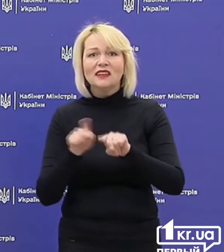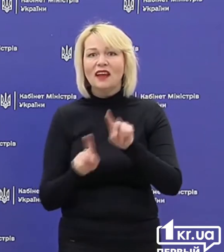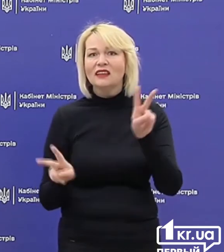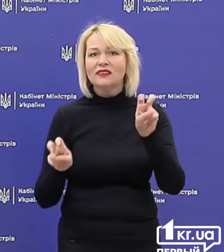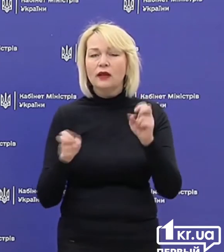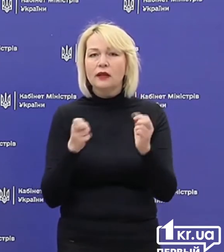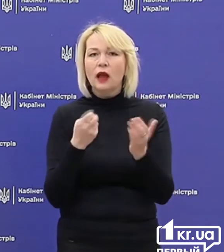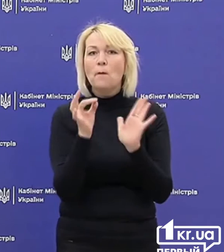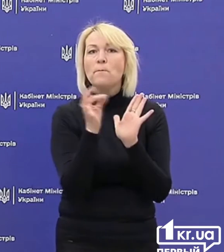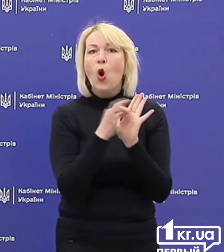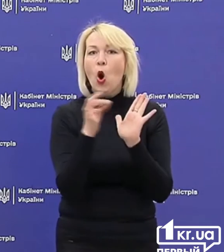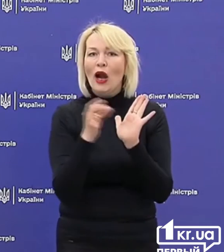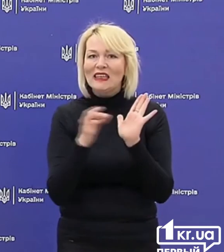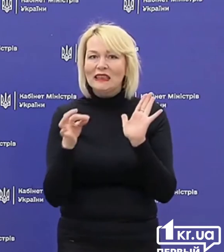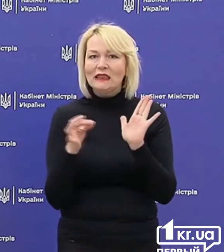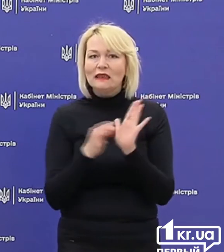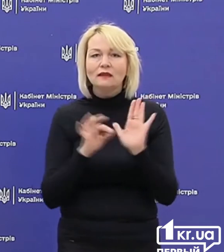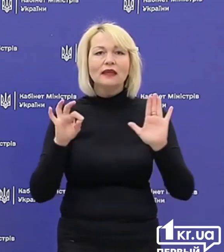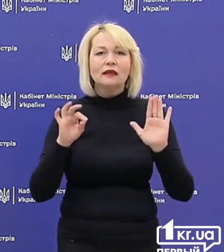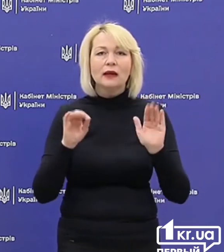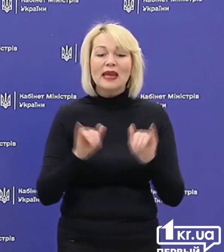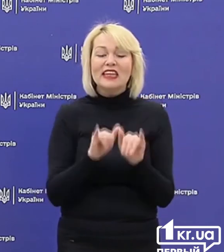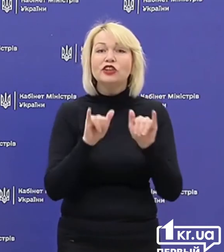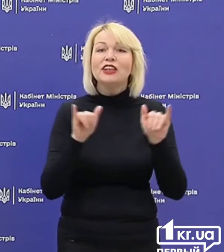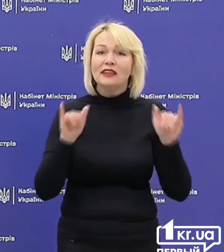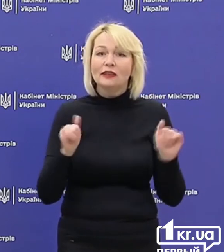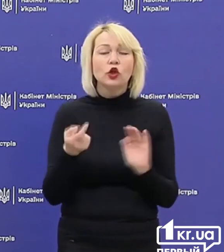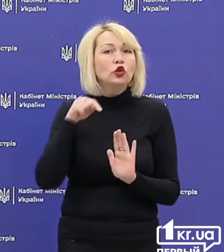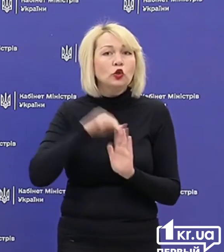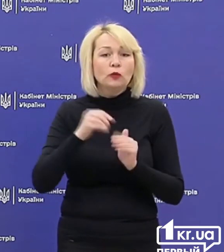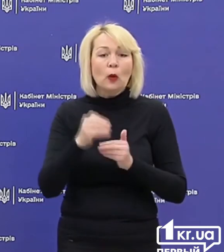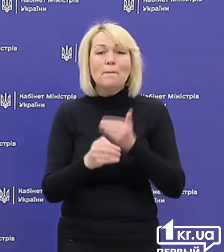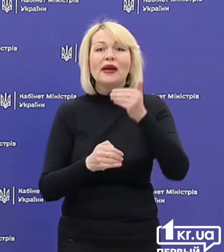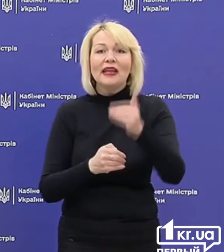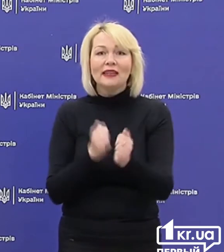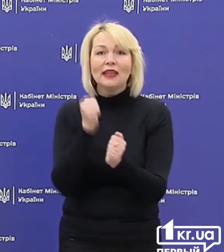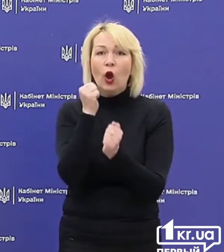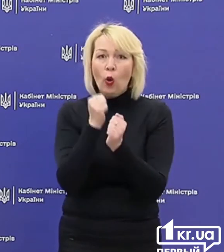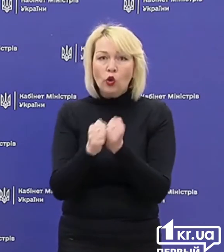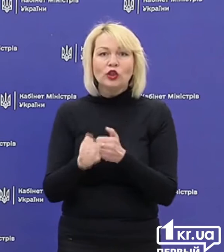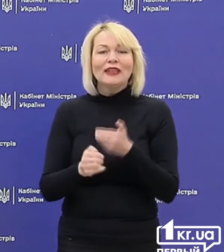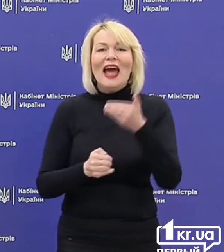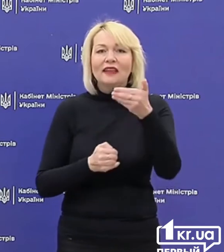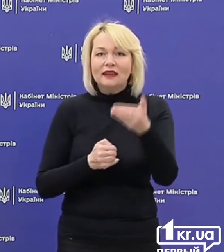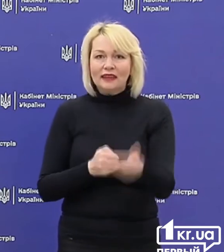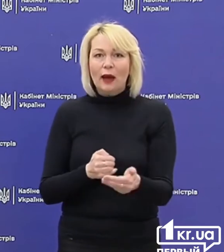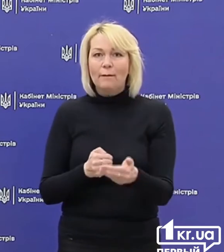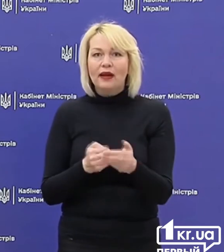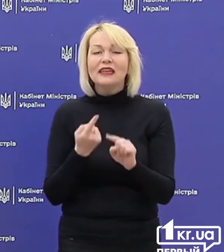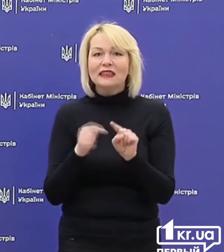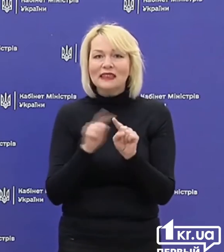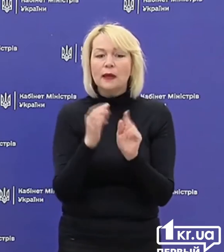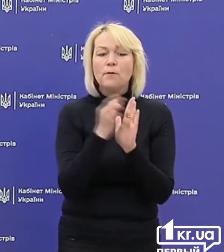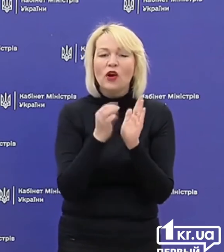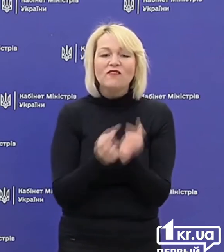показник інцидентності. Тобто, перехідно кожен етап цей показник